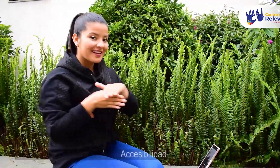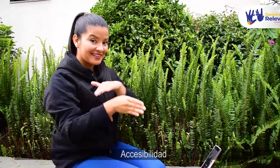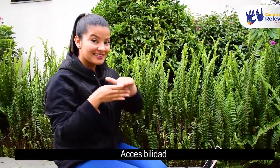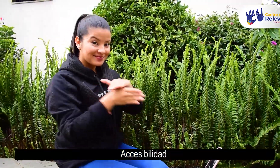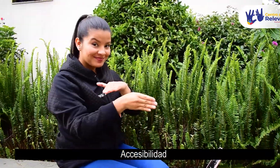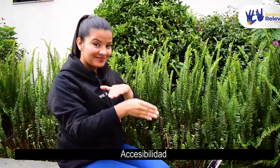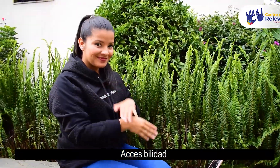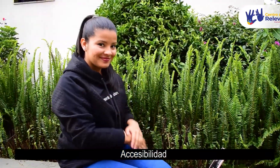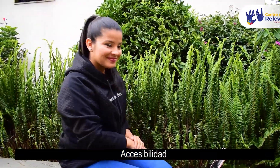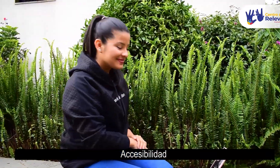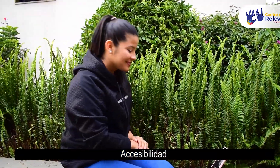Accesibilidad.